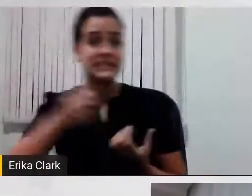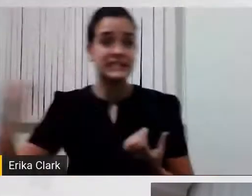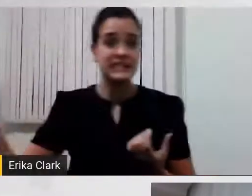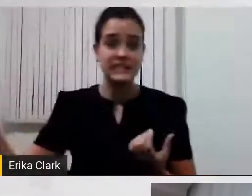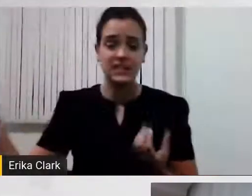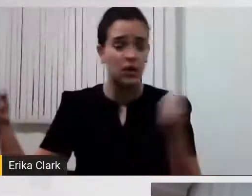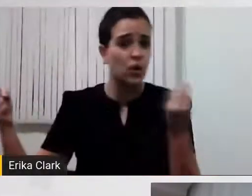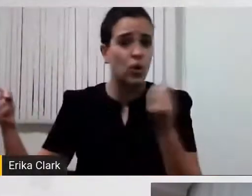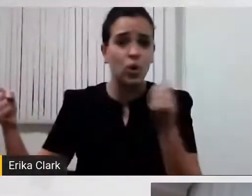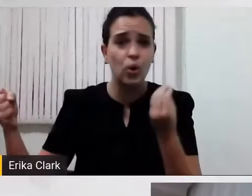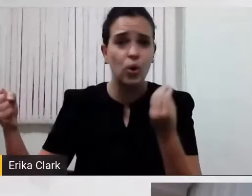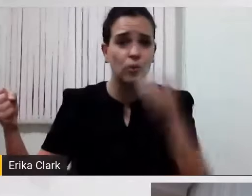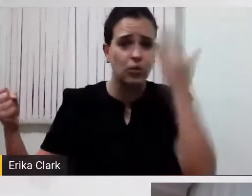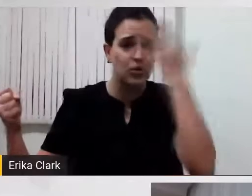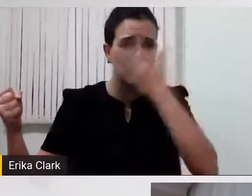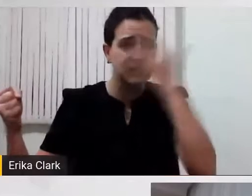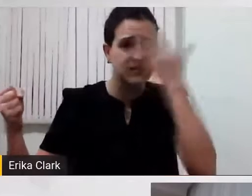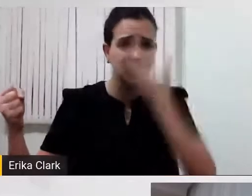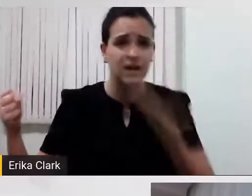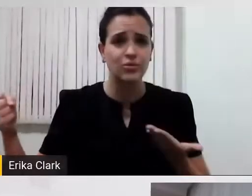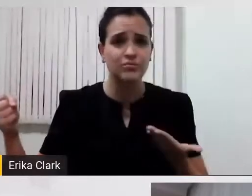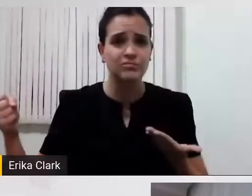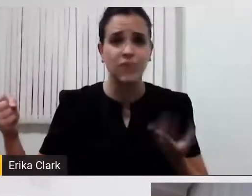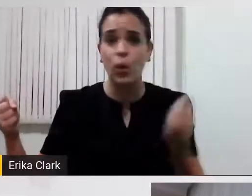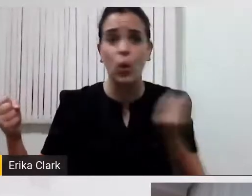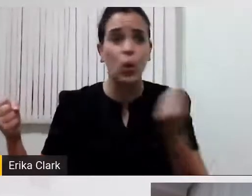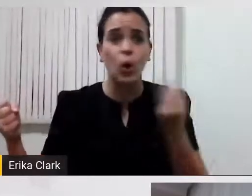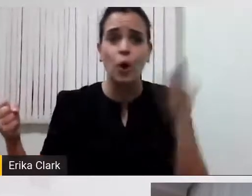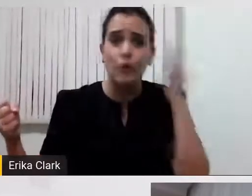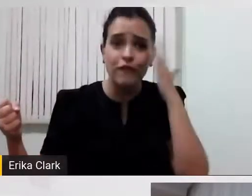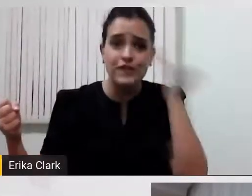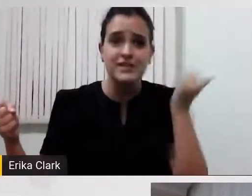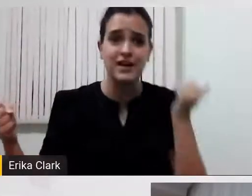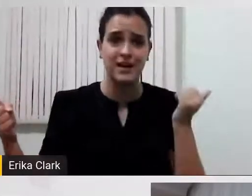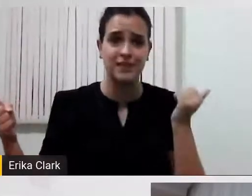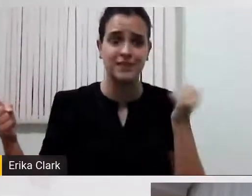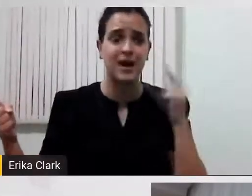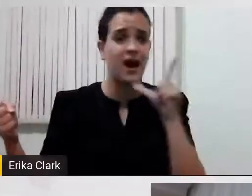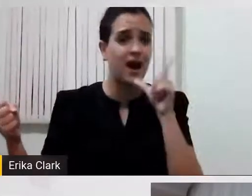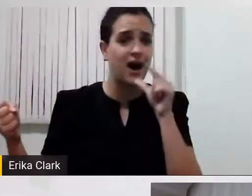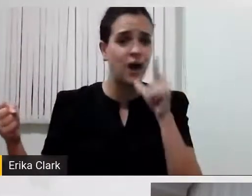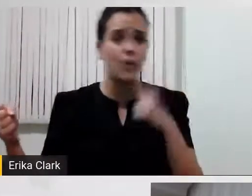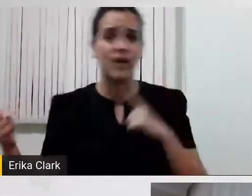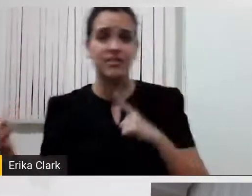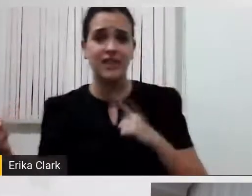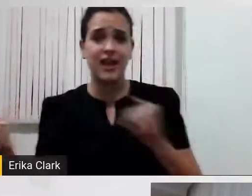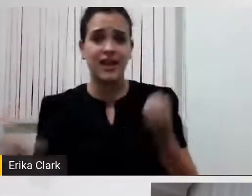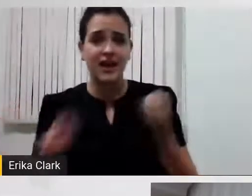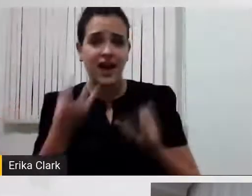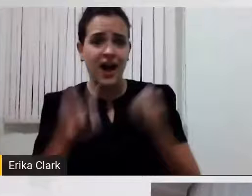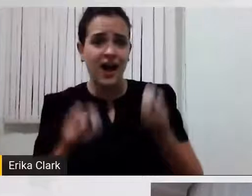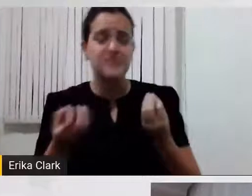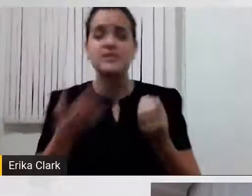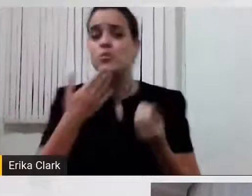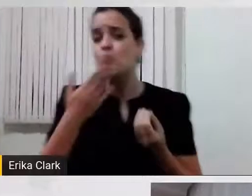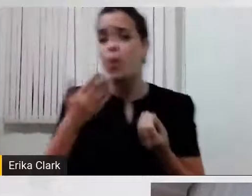E não precisa chamar a portaria para vir mostrar para ela qual é a garrafinha da água que tem gás e a que não tem gás.